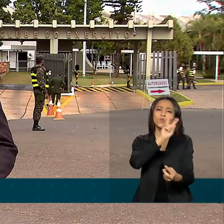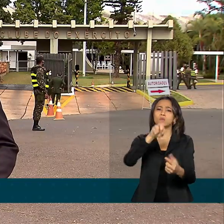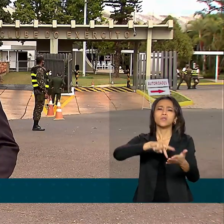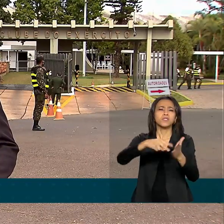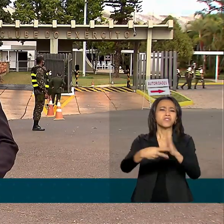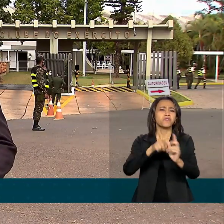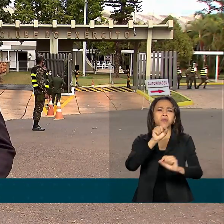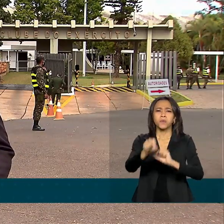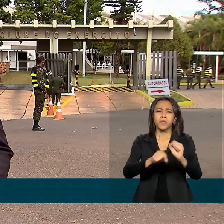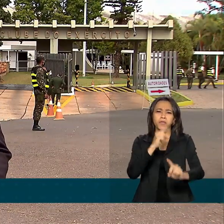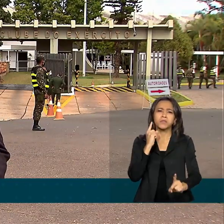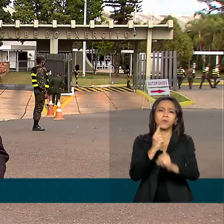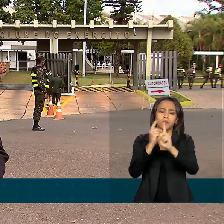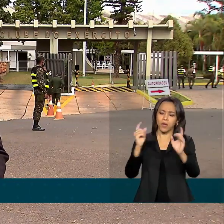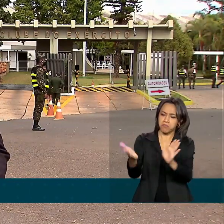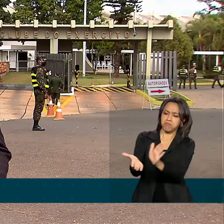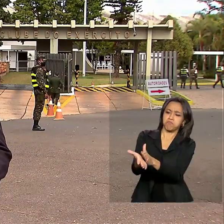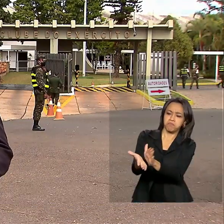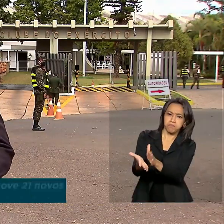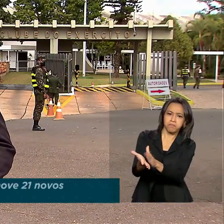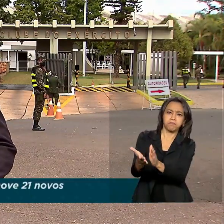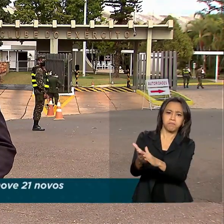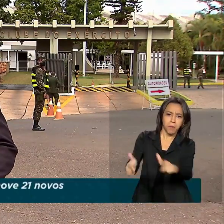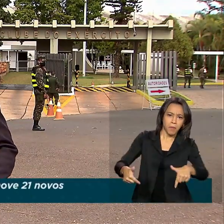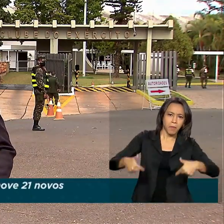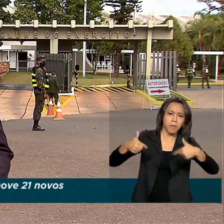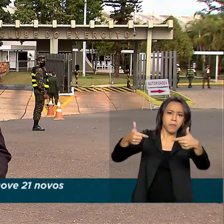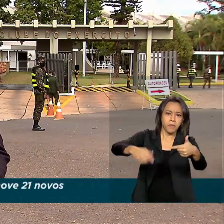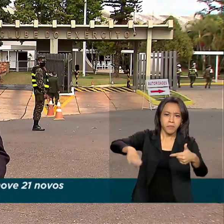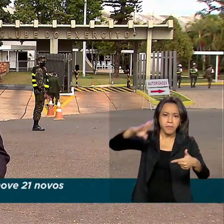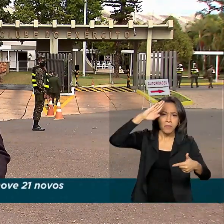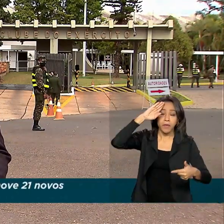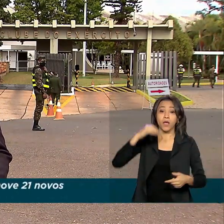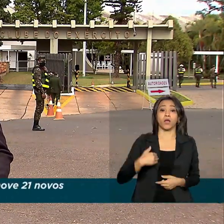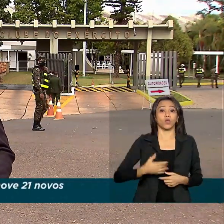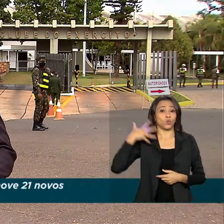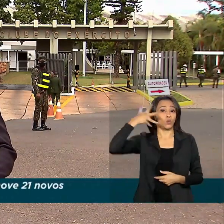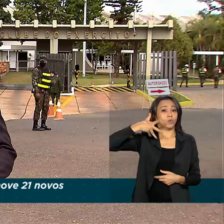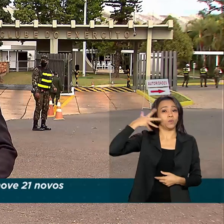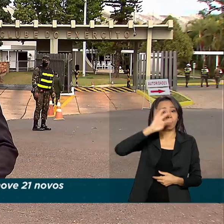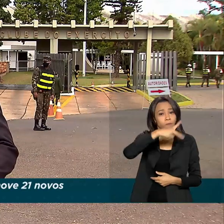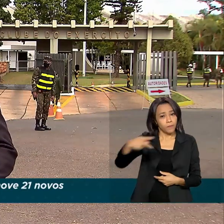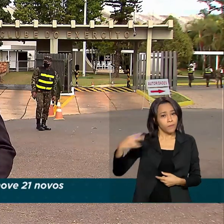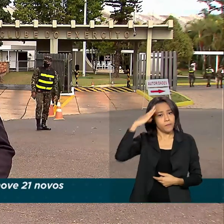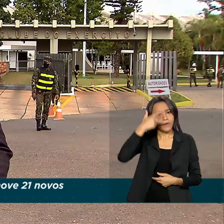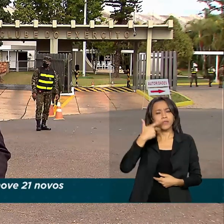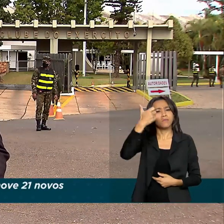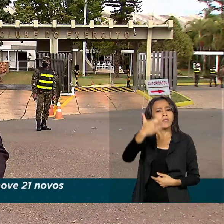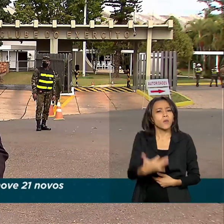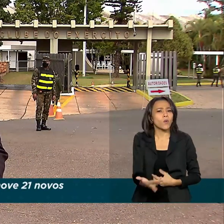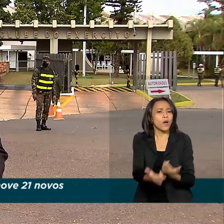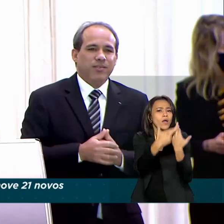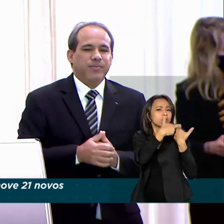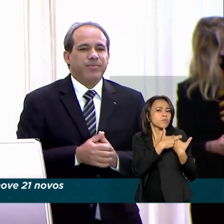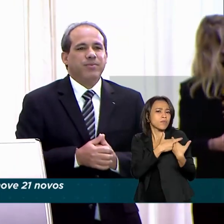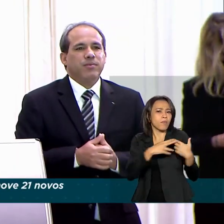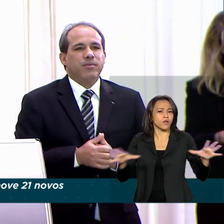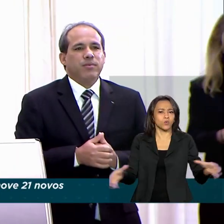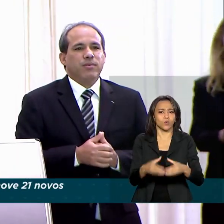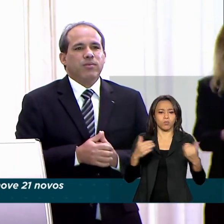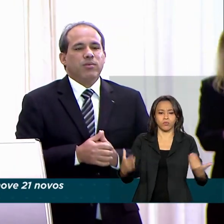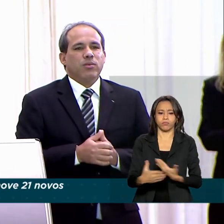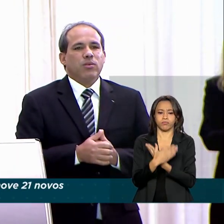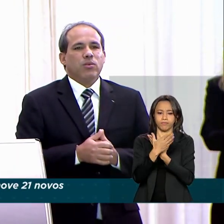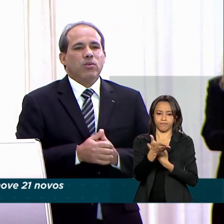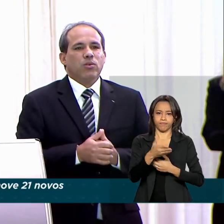profissionalismo e dedicação dos militares. No discurso, o presidente Jair Bolsonaro destacou o papel das Forças Armadas. O que o